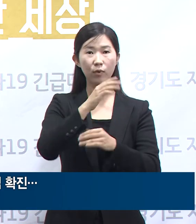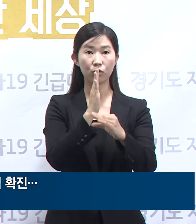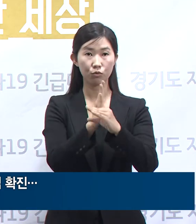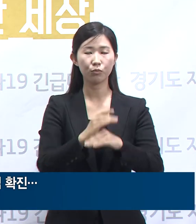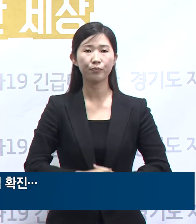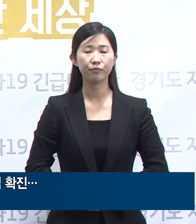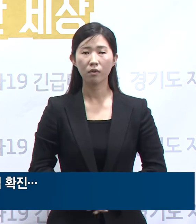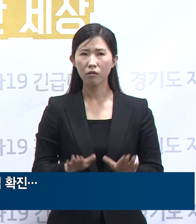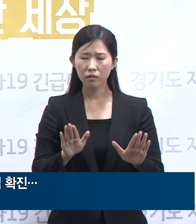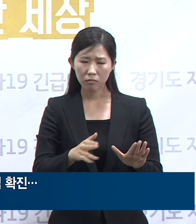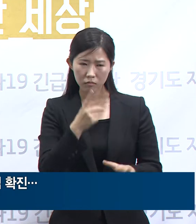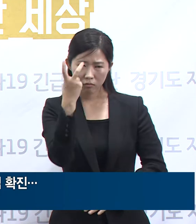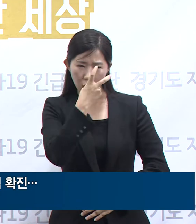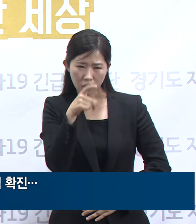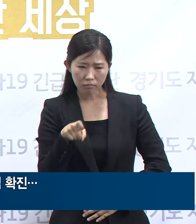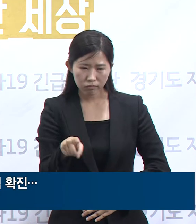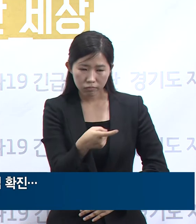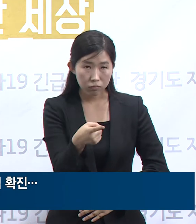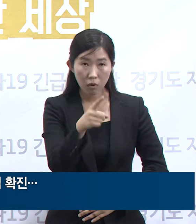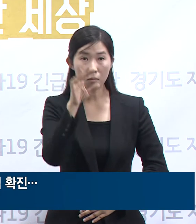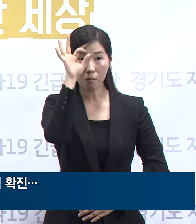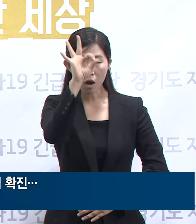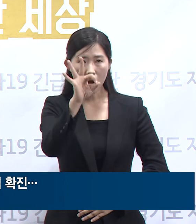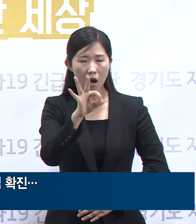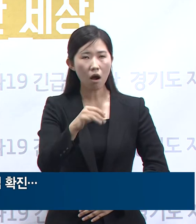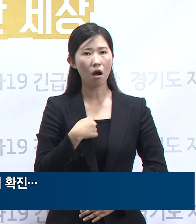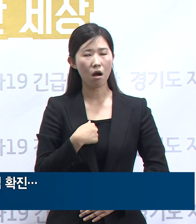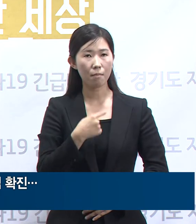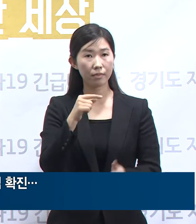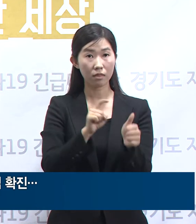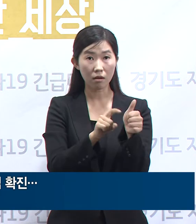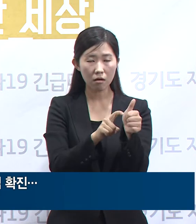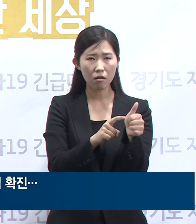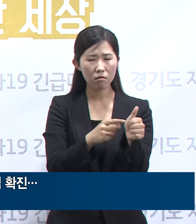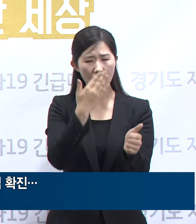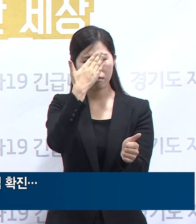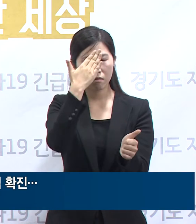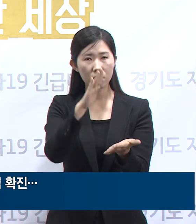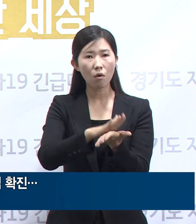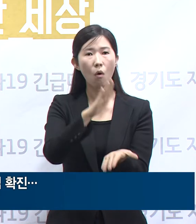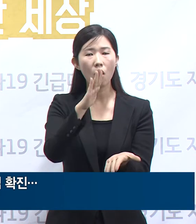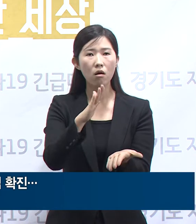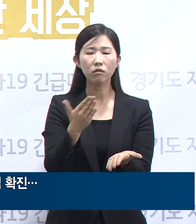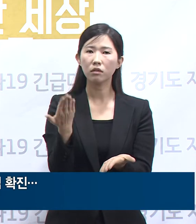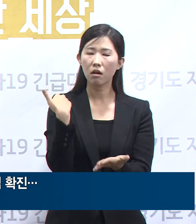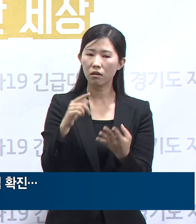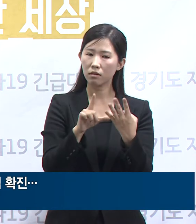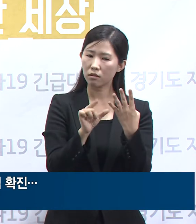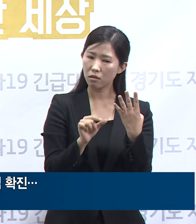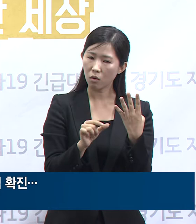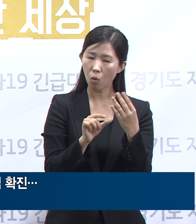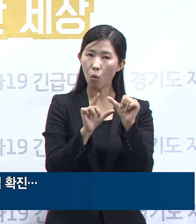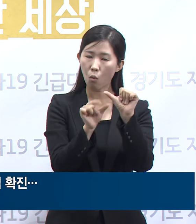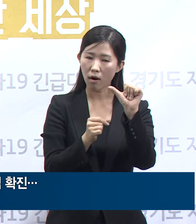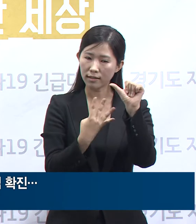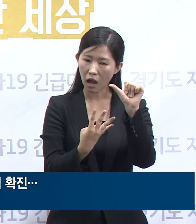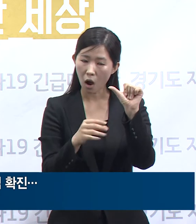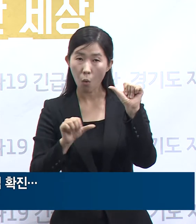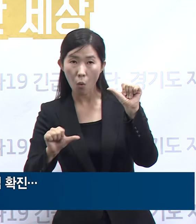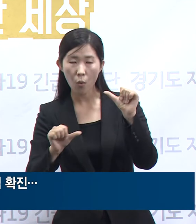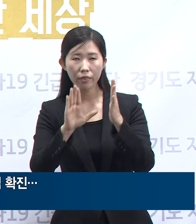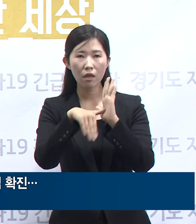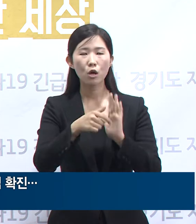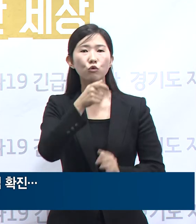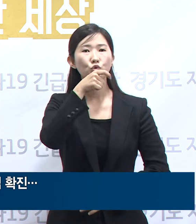기본역학조사에 따르면 확진자는 고열 증상으로 지난 5월 3일과 5일에 수원시 장안구 소재 이비인후과위원회